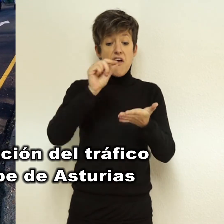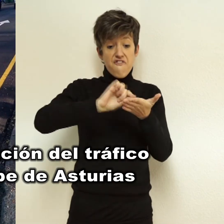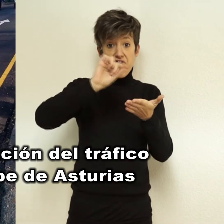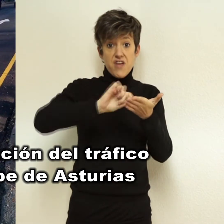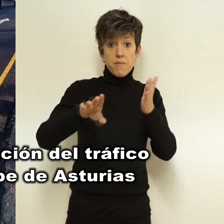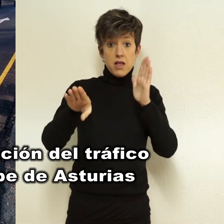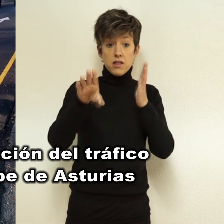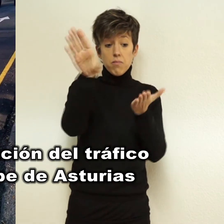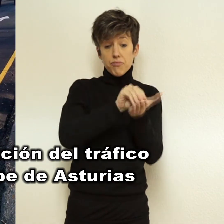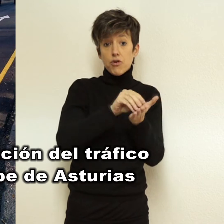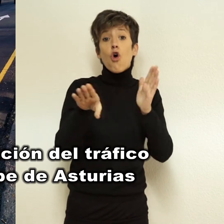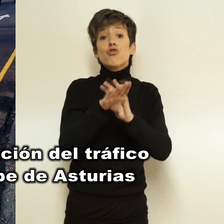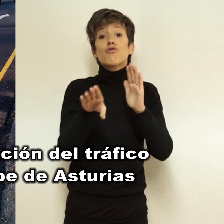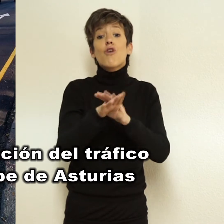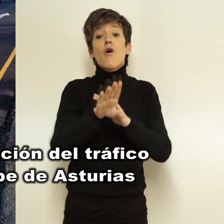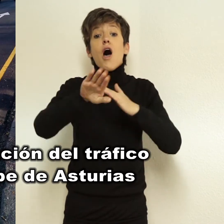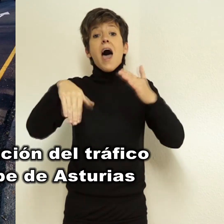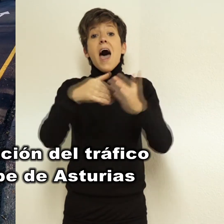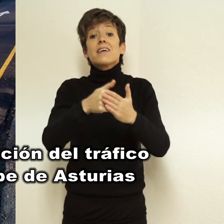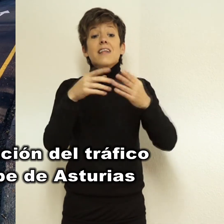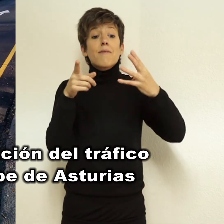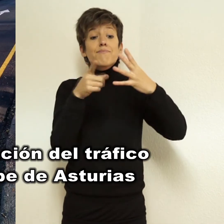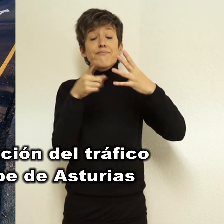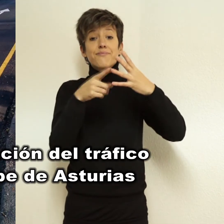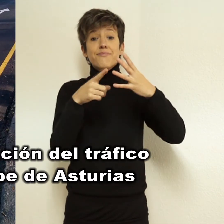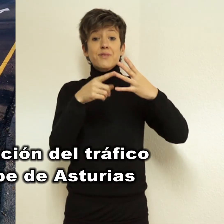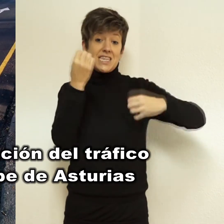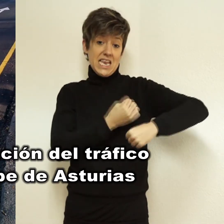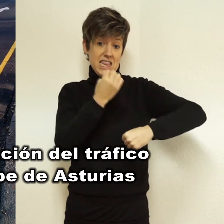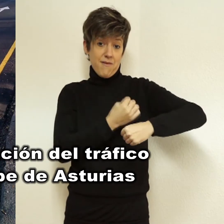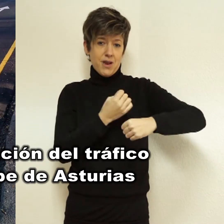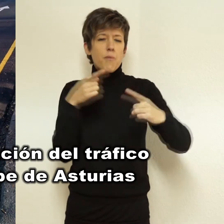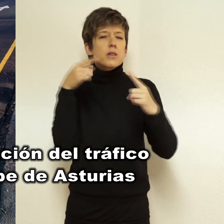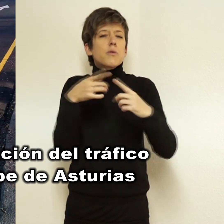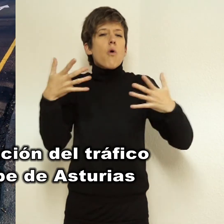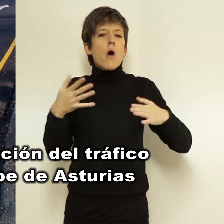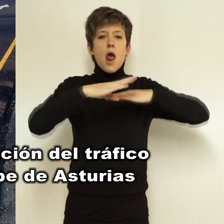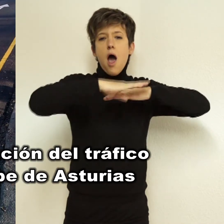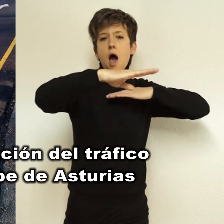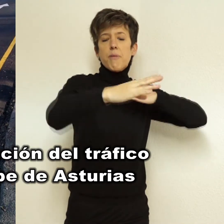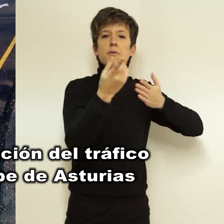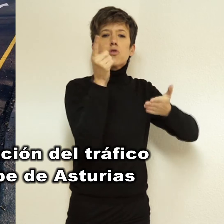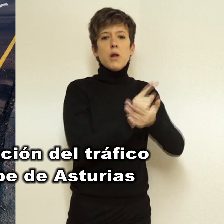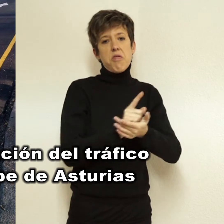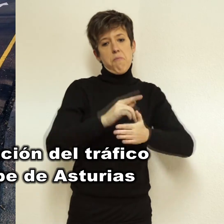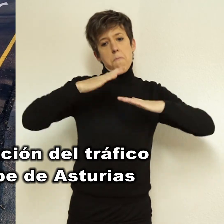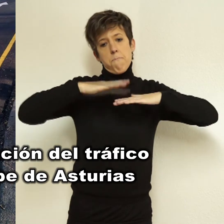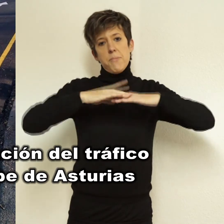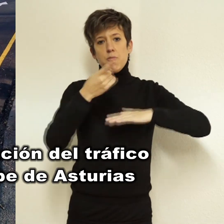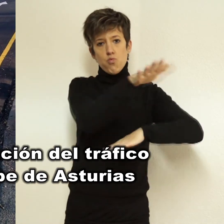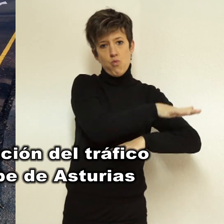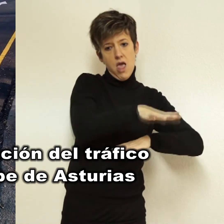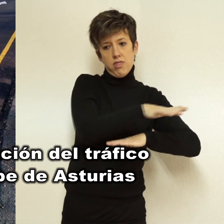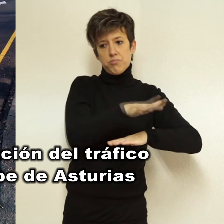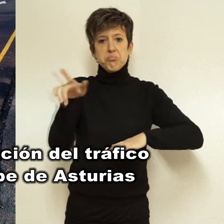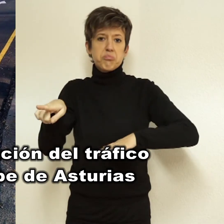se pretende mantener hasta mediados de mes con el fin de solicitar al consistorio zamorano que reponga al menos los aparcamientos a uno de los lados